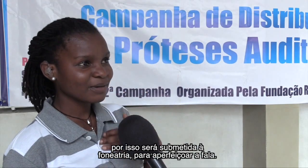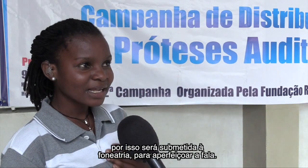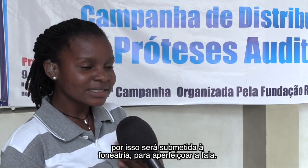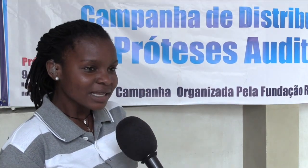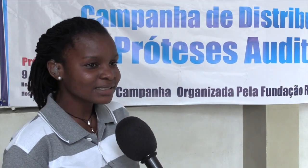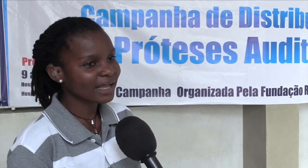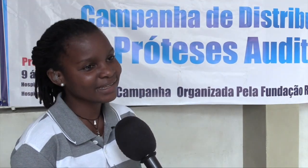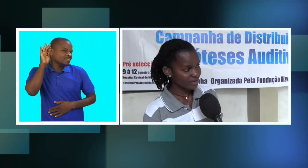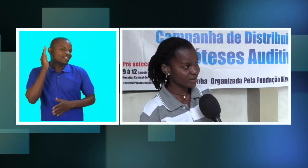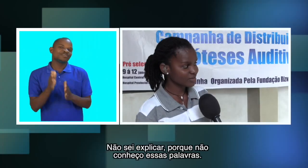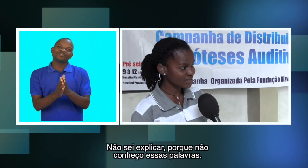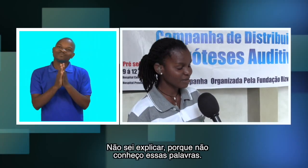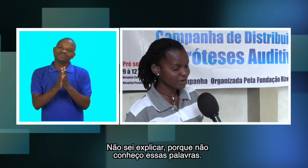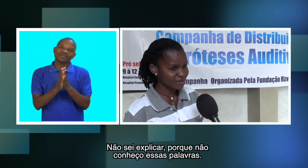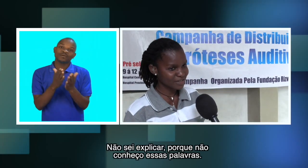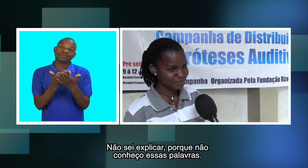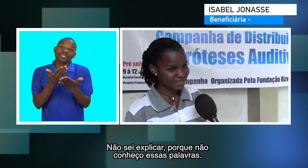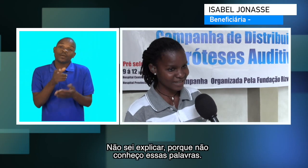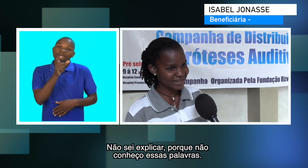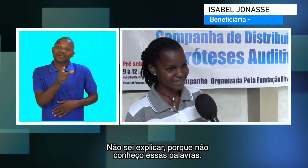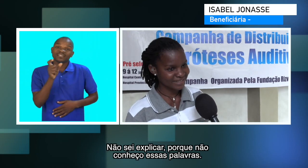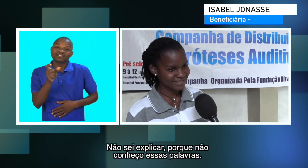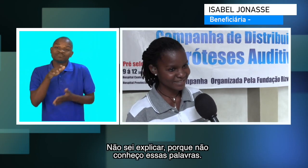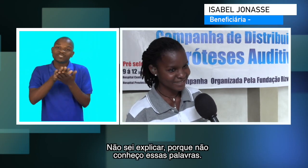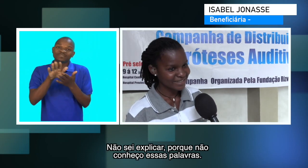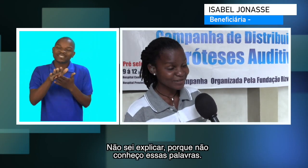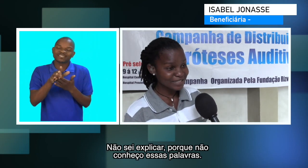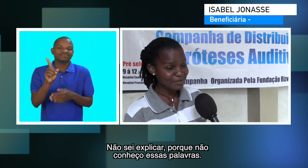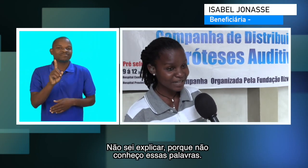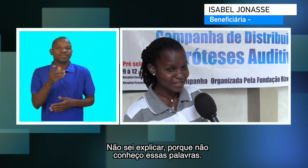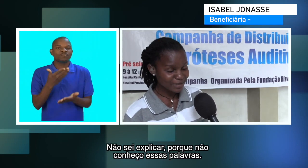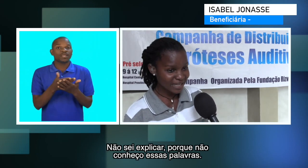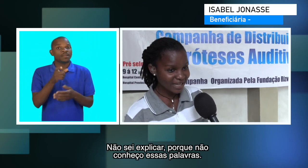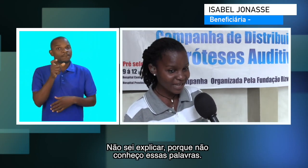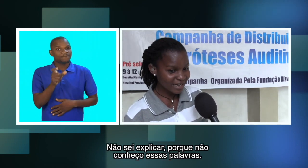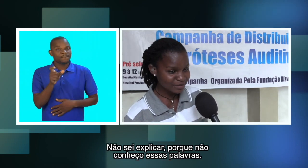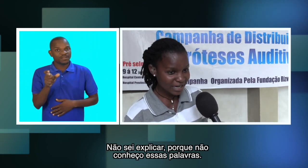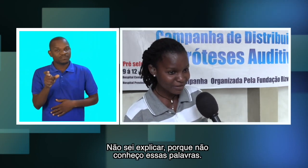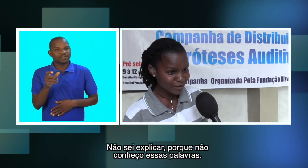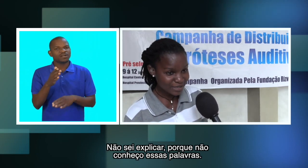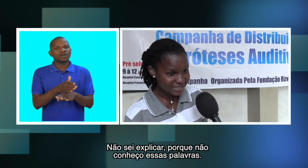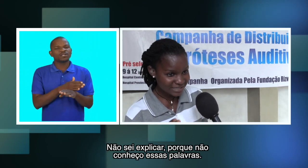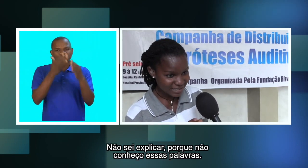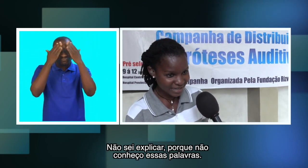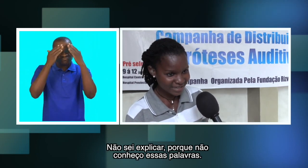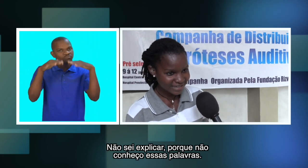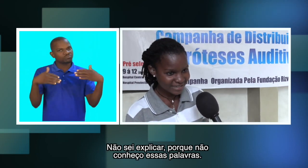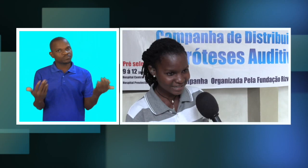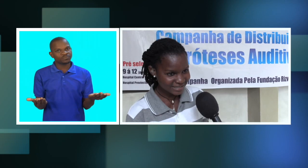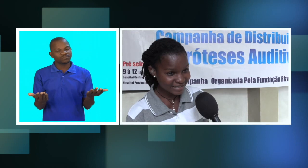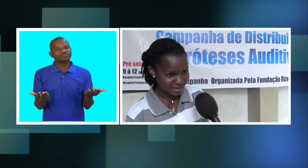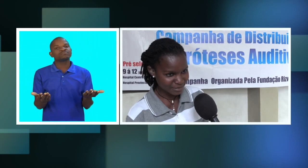professuar a fala. Eu não sei palavras a explicar. Não sei palavras a Aquelas palavras eu não conhecia.